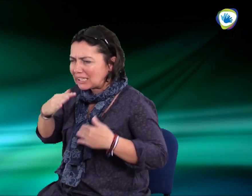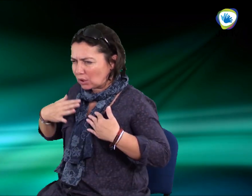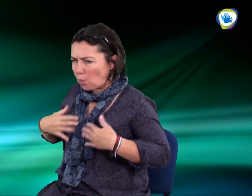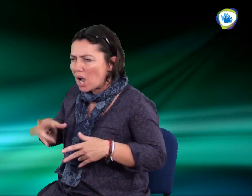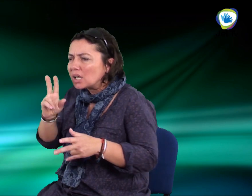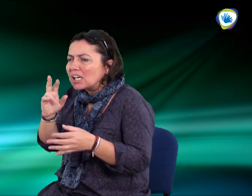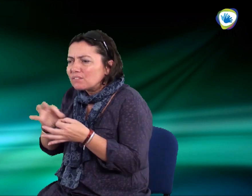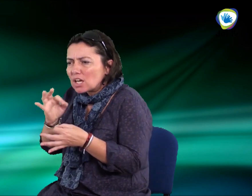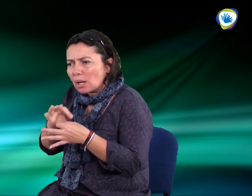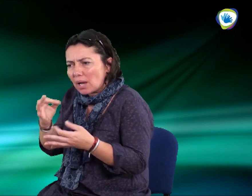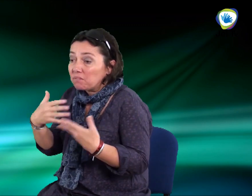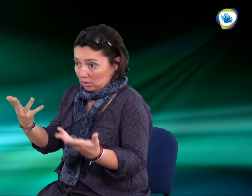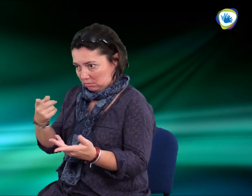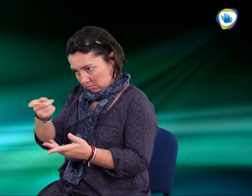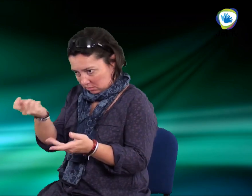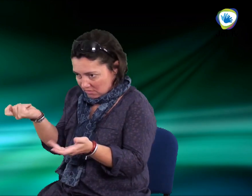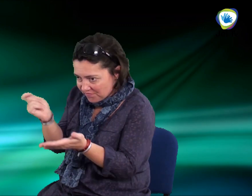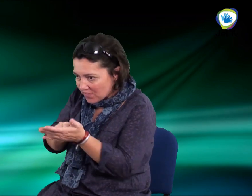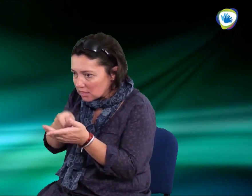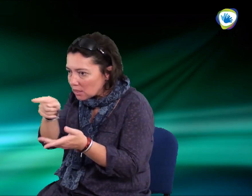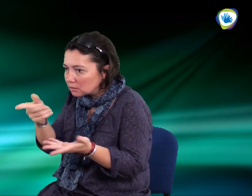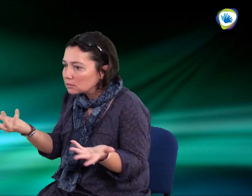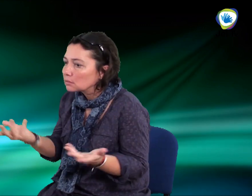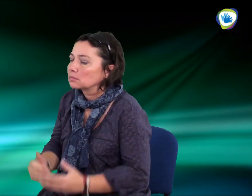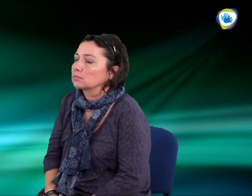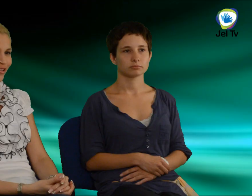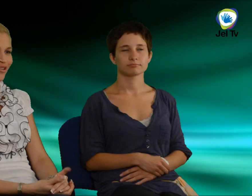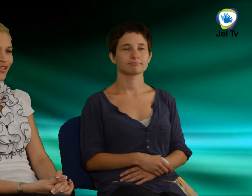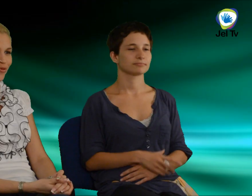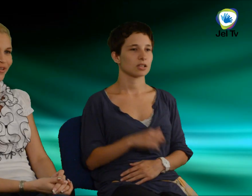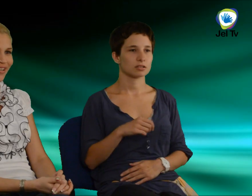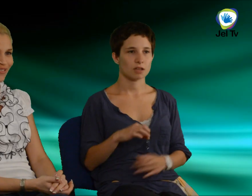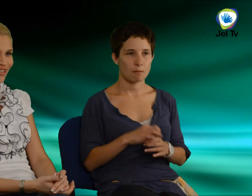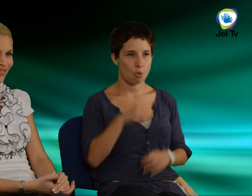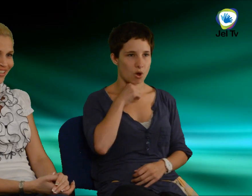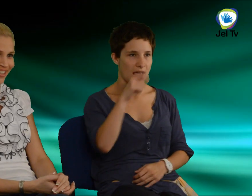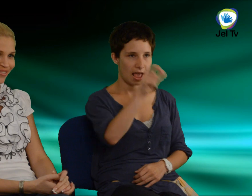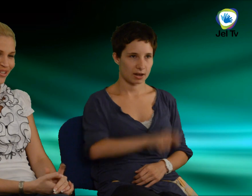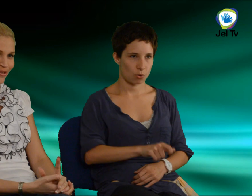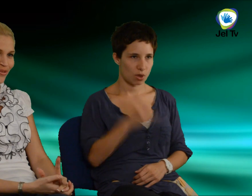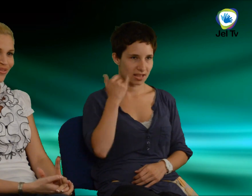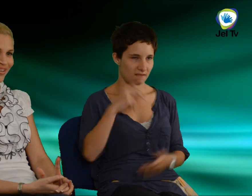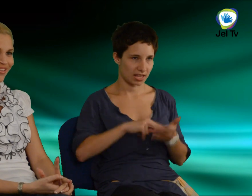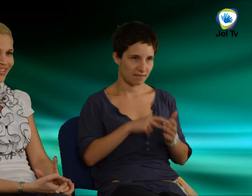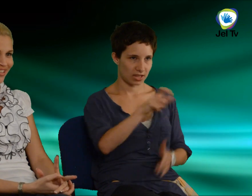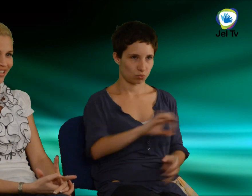ruhád, azt valaki varrta neked, vagy te letted valahol? A Szabó Gertő divattervező varrta nekem,